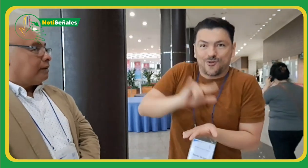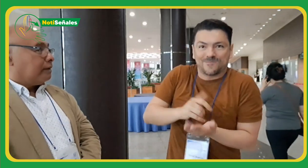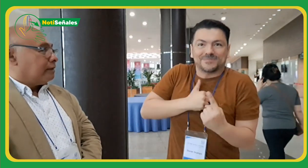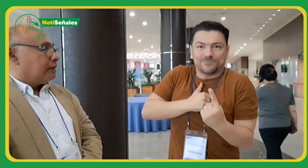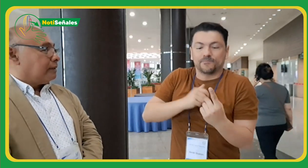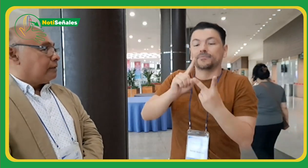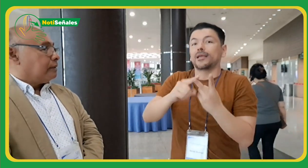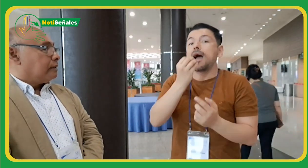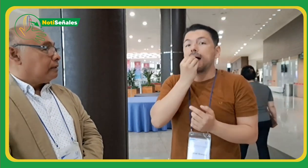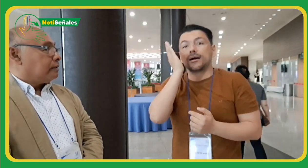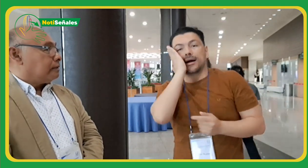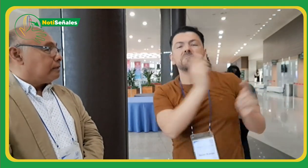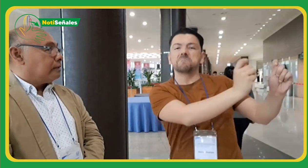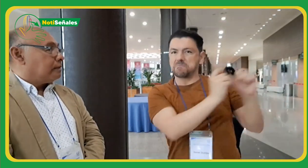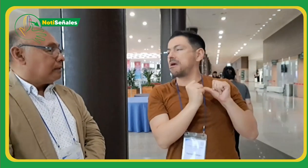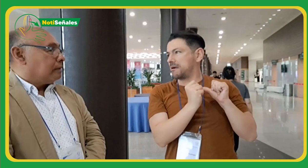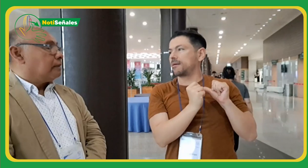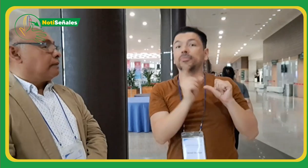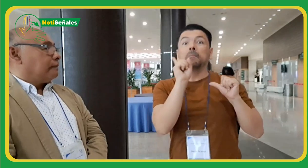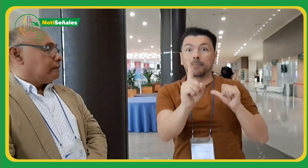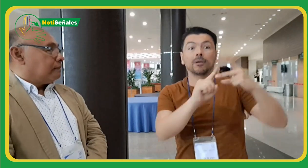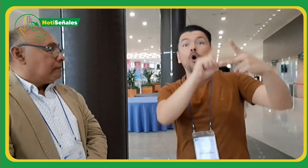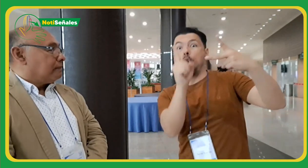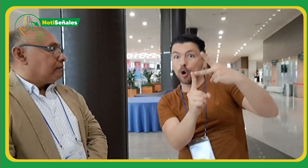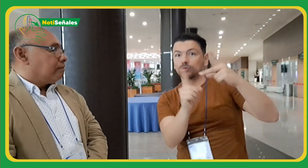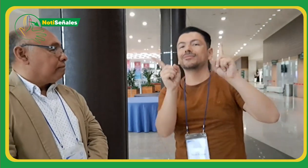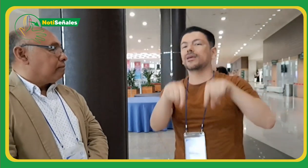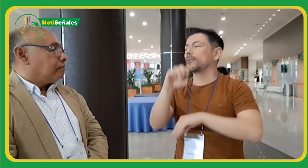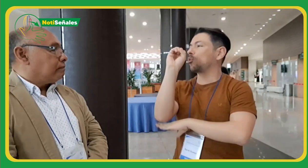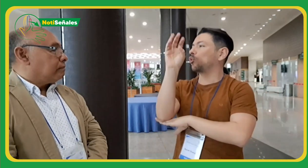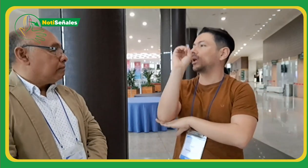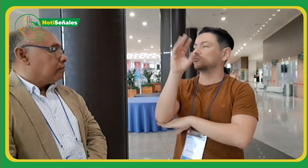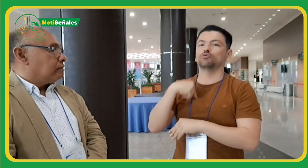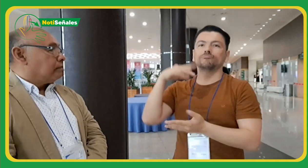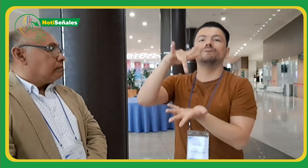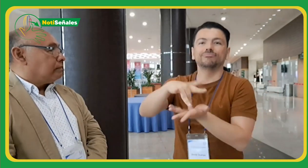Además, tengo una participación en el Congreso como exponente el próximo 14 de julio.